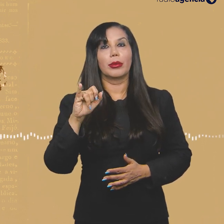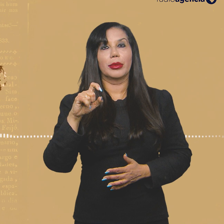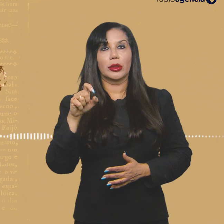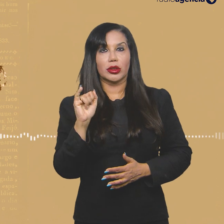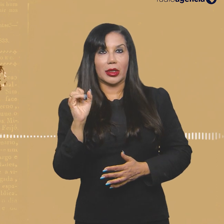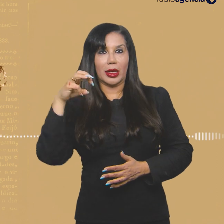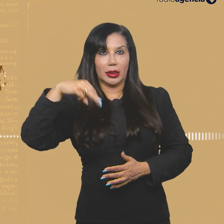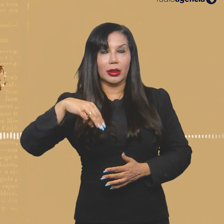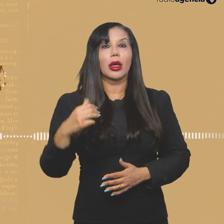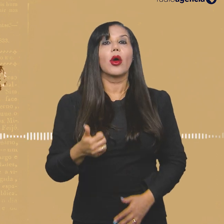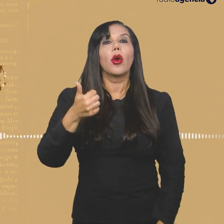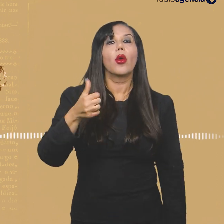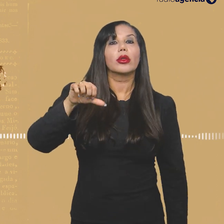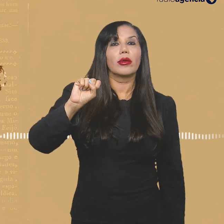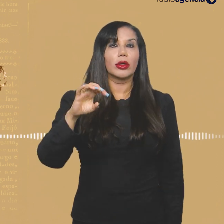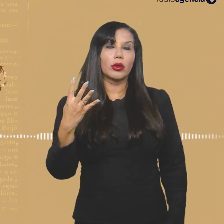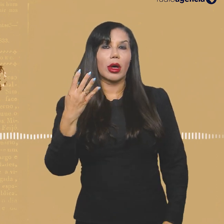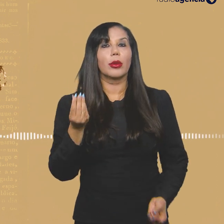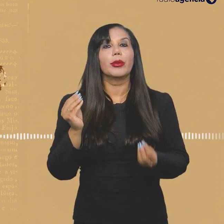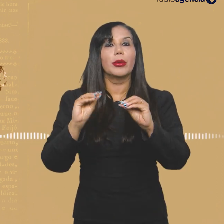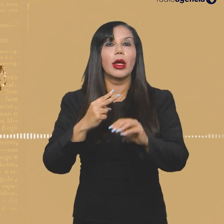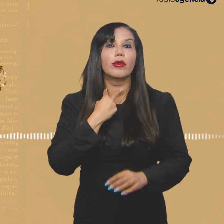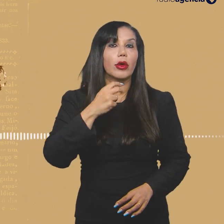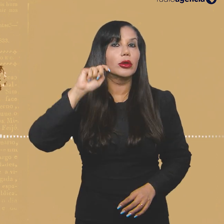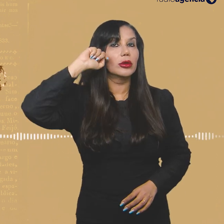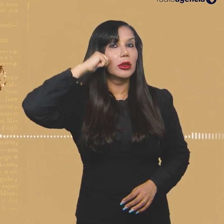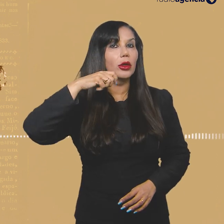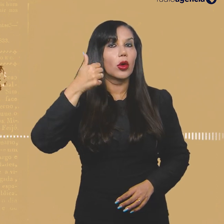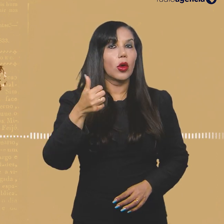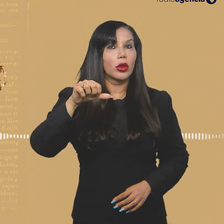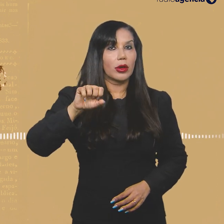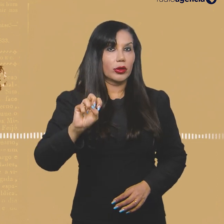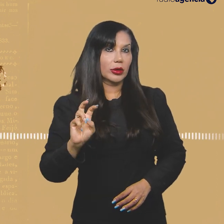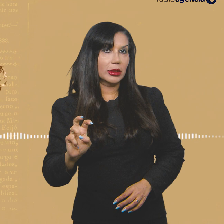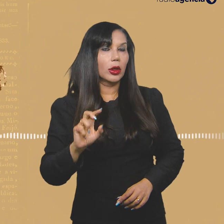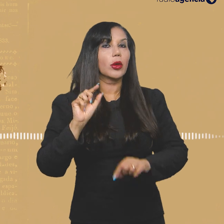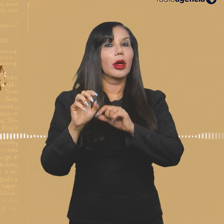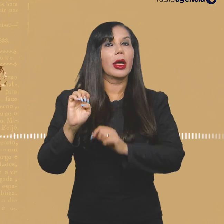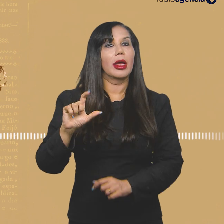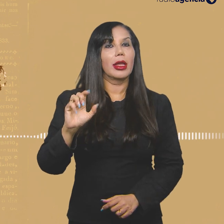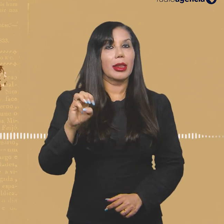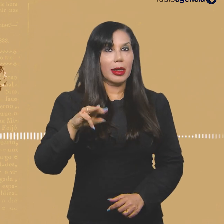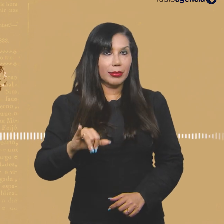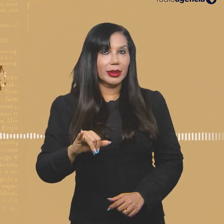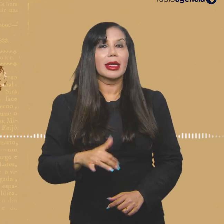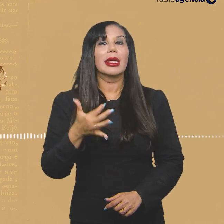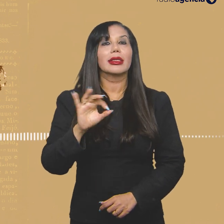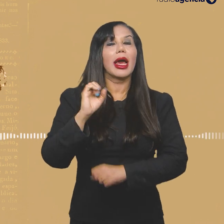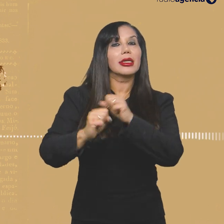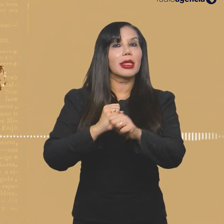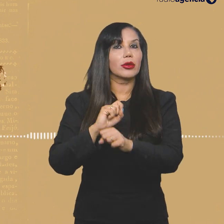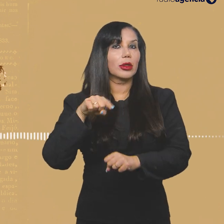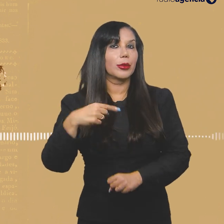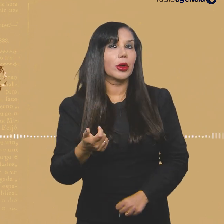Em 1984, foi publicado Voz do Negro. E em 1985, Eleme.